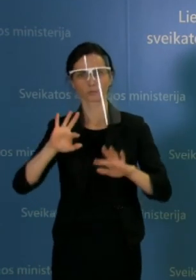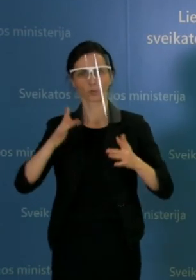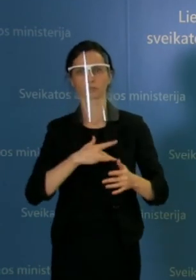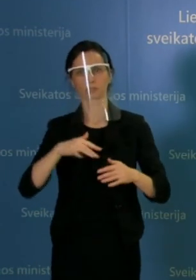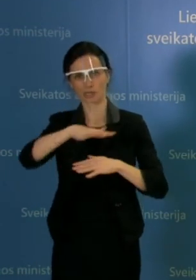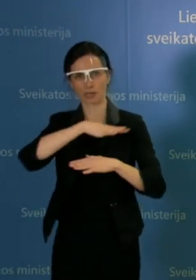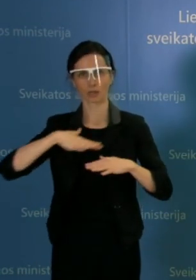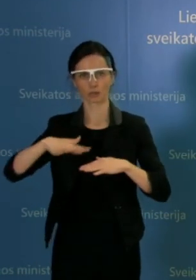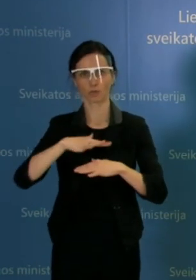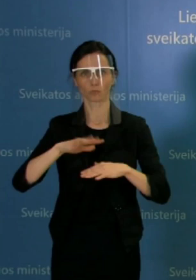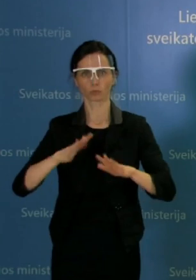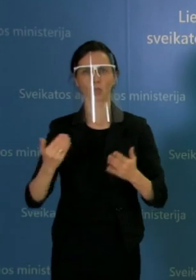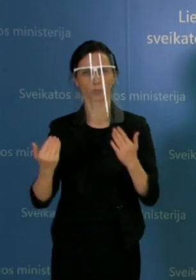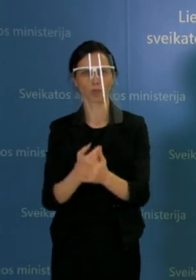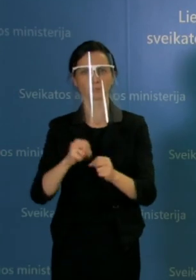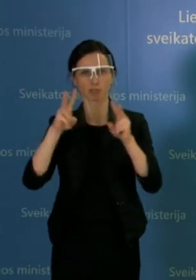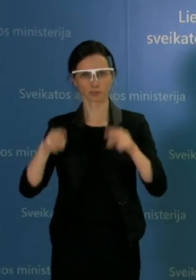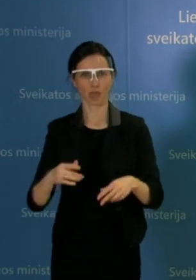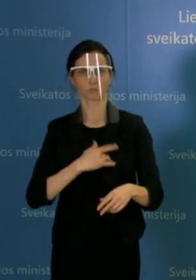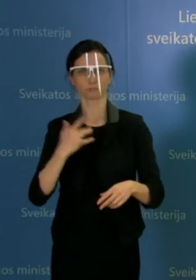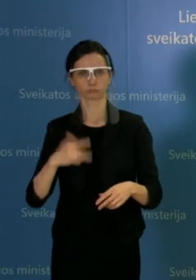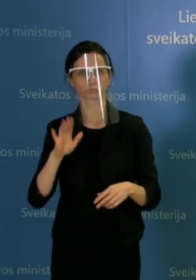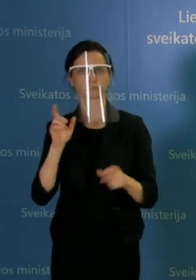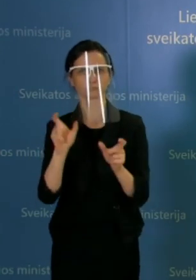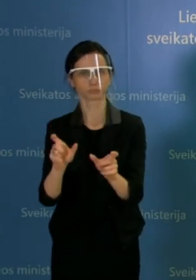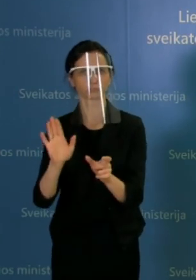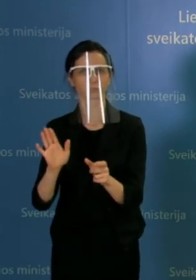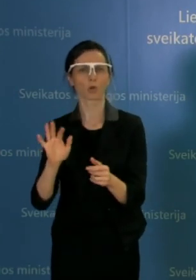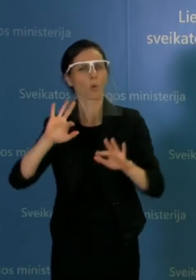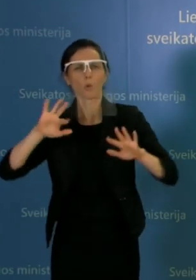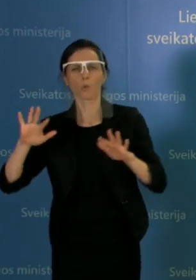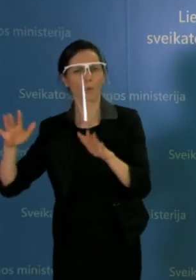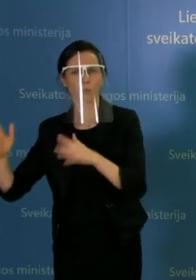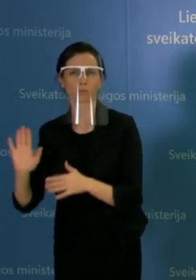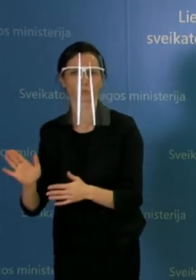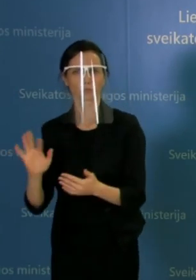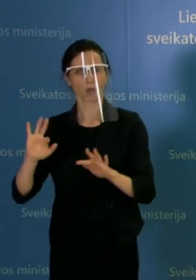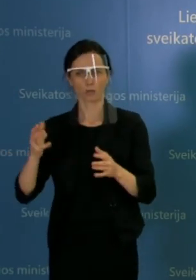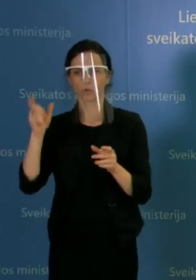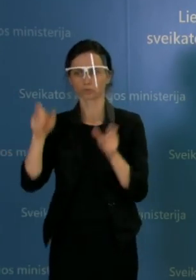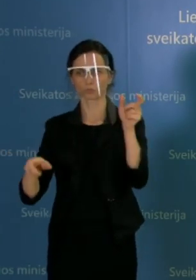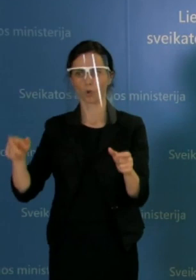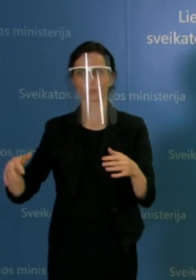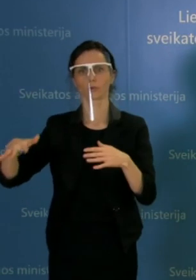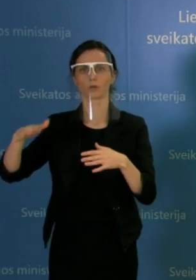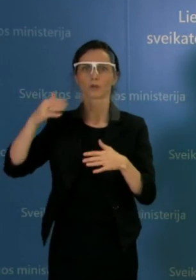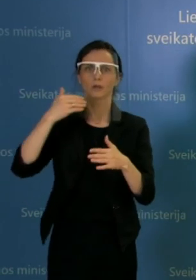kokie nors naujai specialūs apribojimai? Kokie jie galėtų būti? Ar gali būti ribojama žmonių judėjimas?